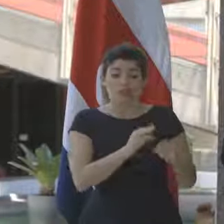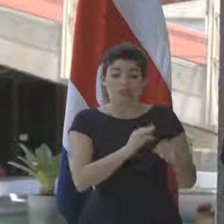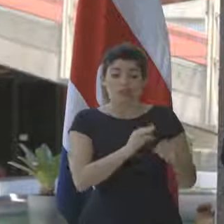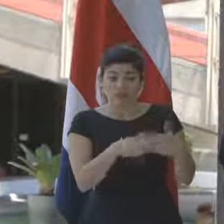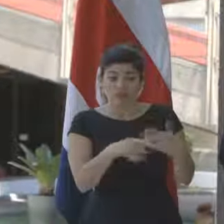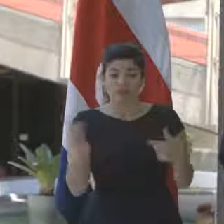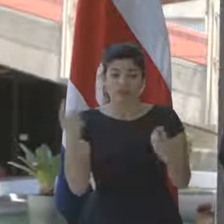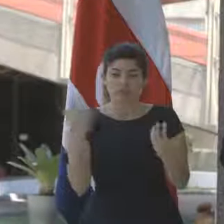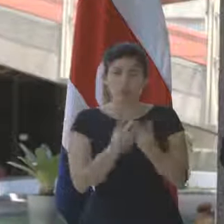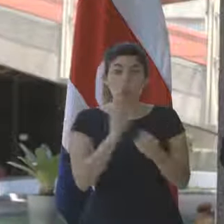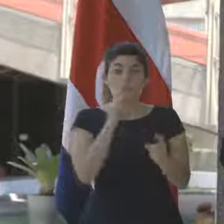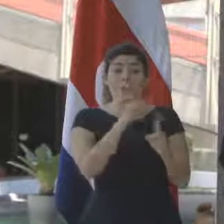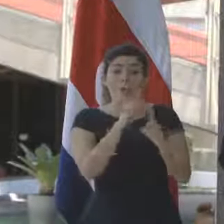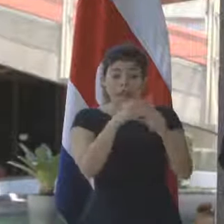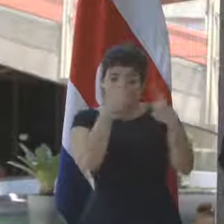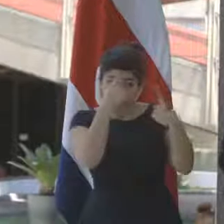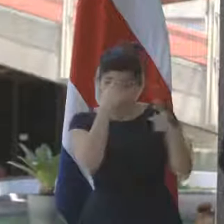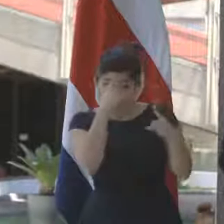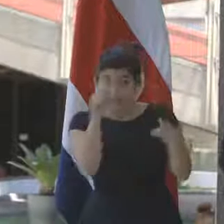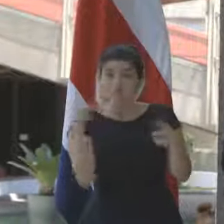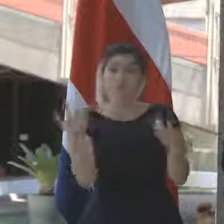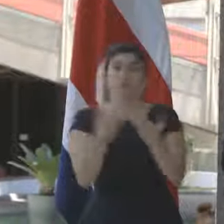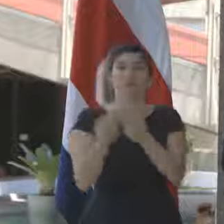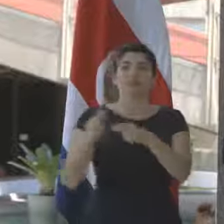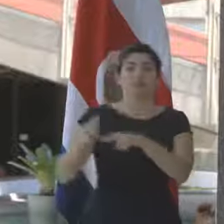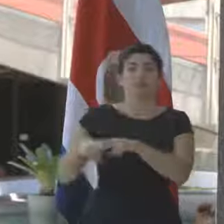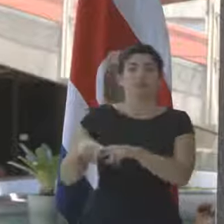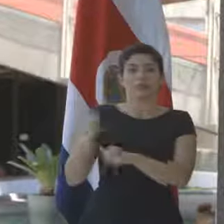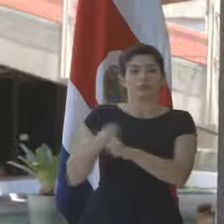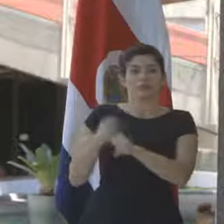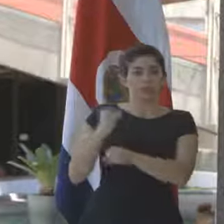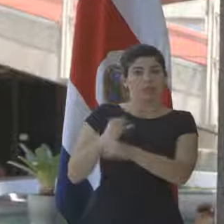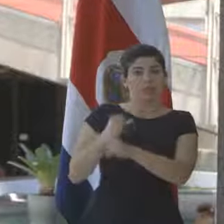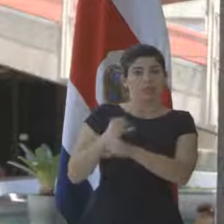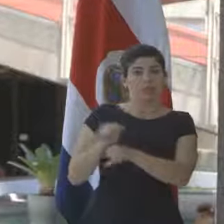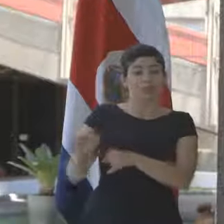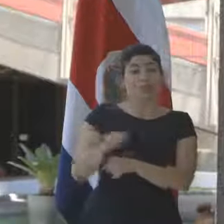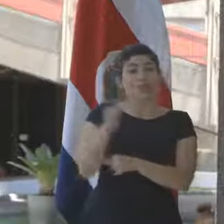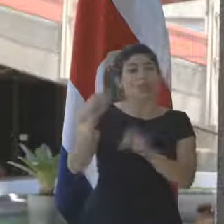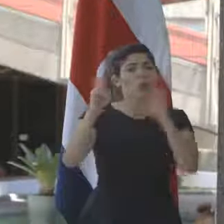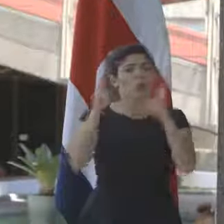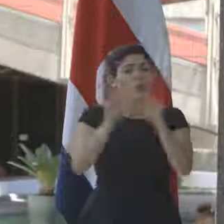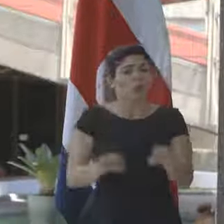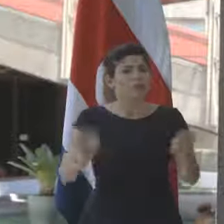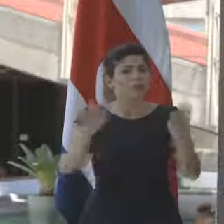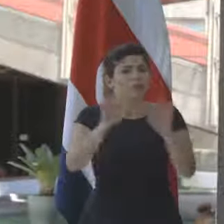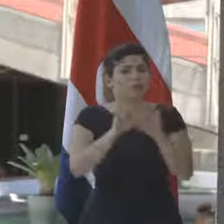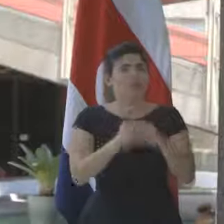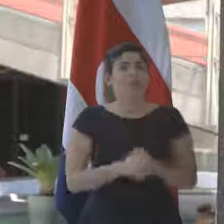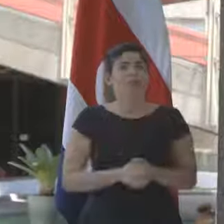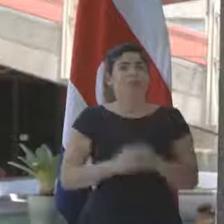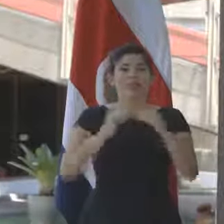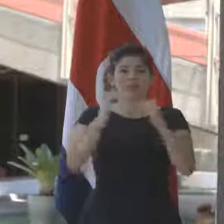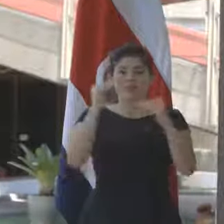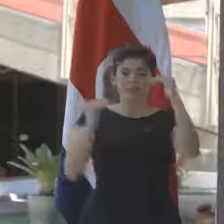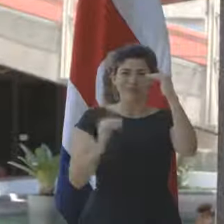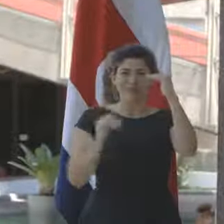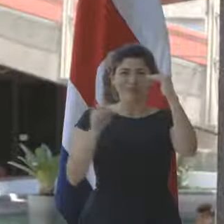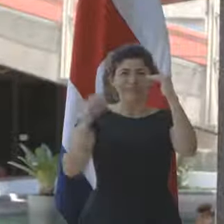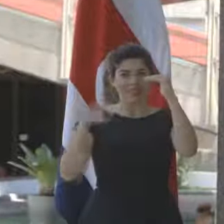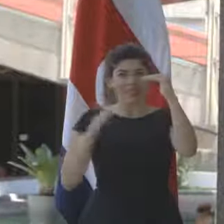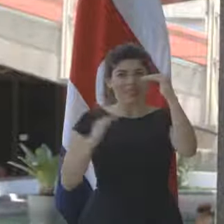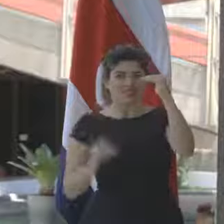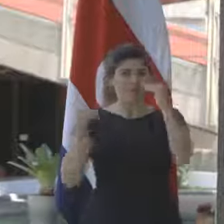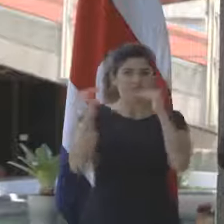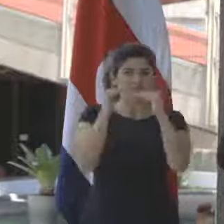de metas desde las instituciones. Otro tema muy importante, reducir las desigualdades que hay.